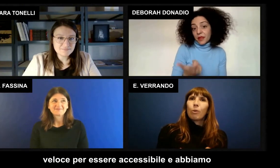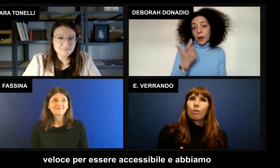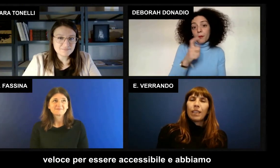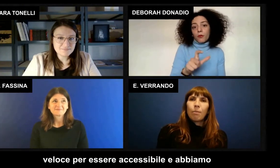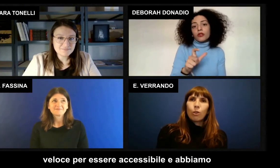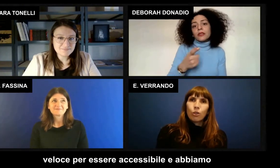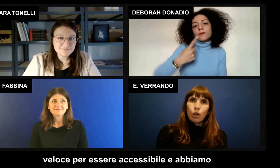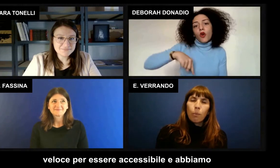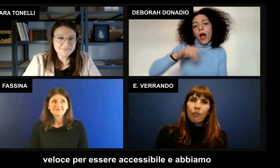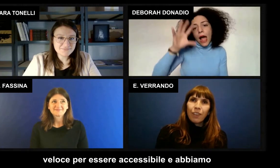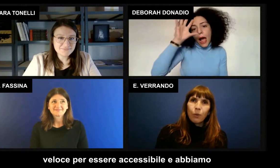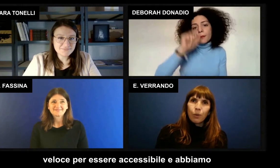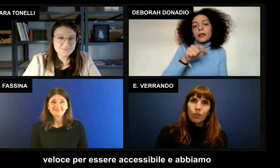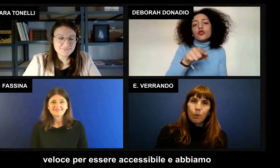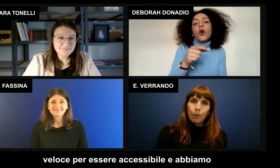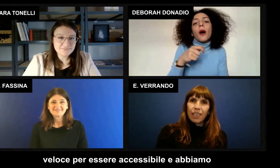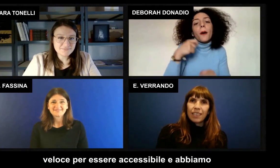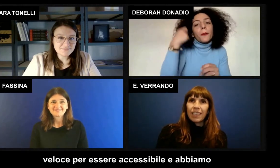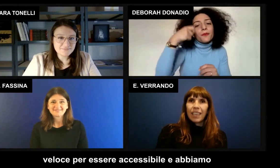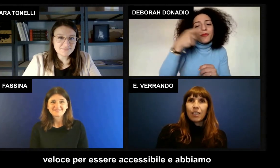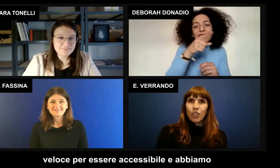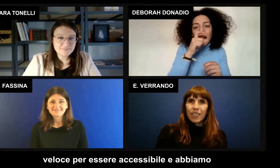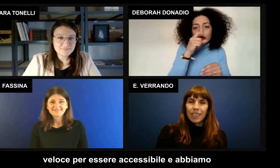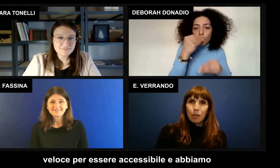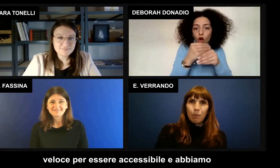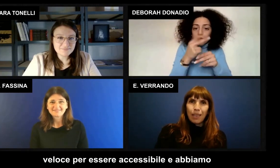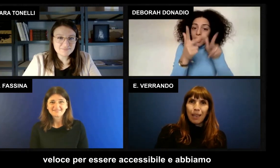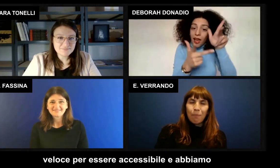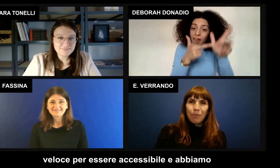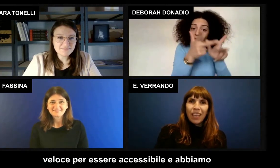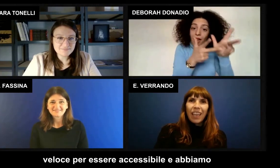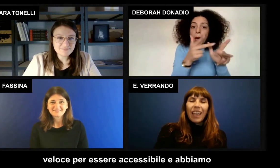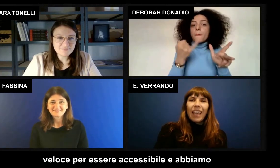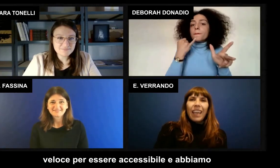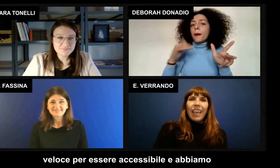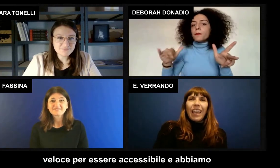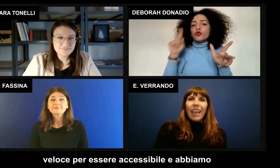prodotta in modo troppo veloce per essere accessibile